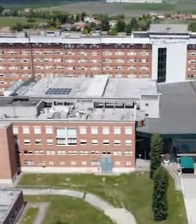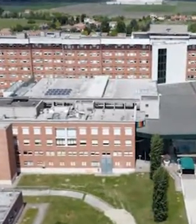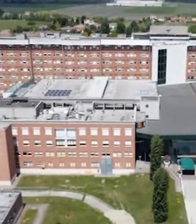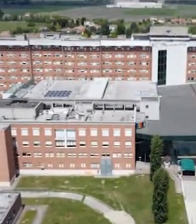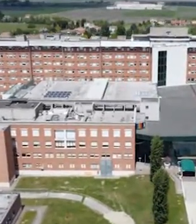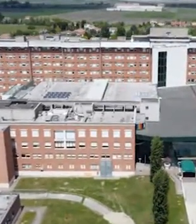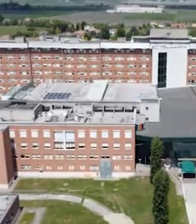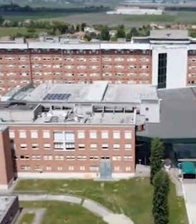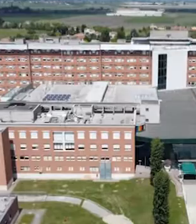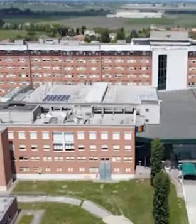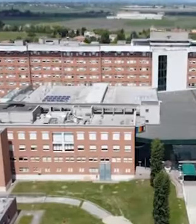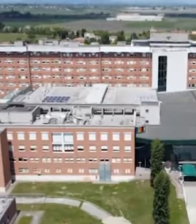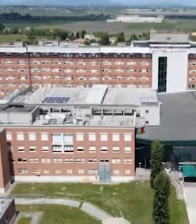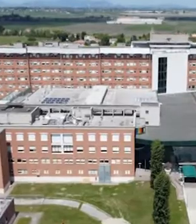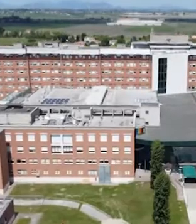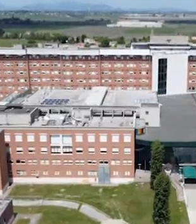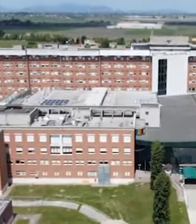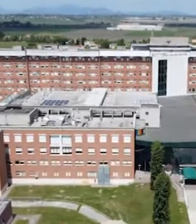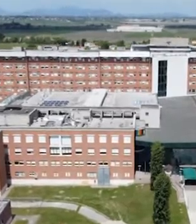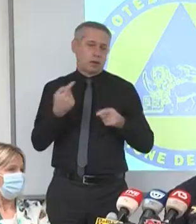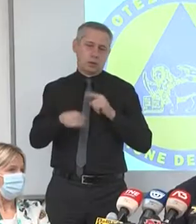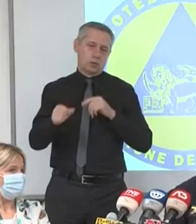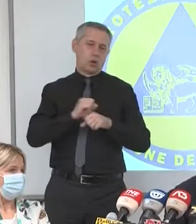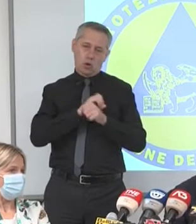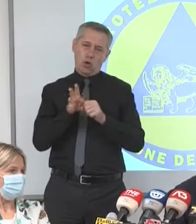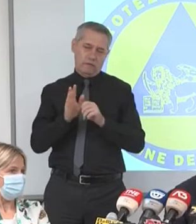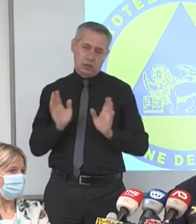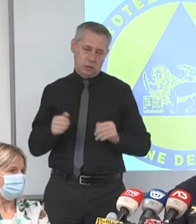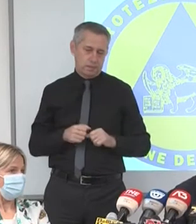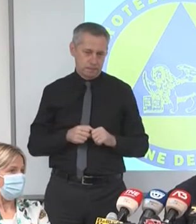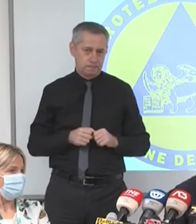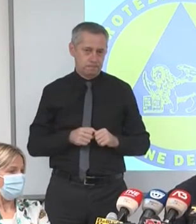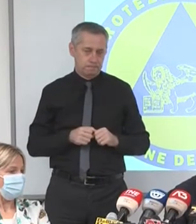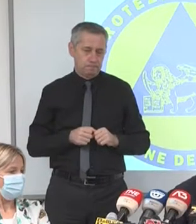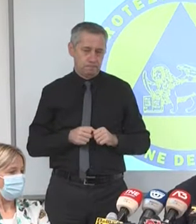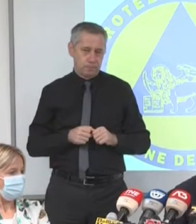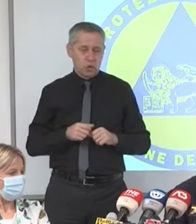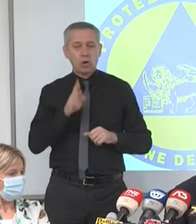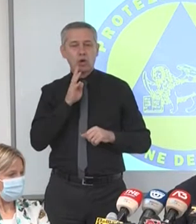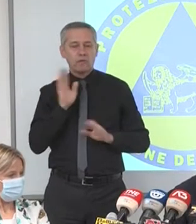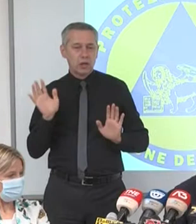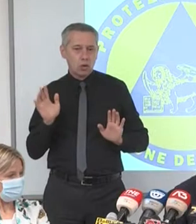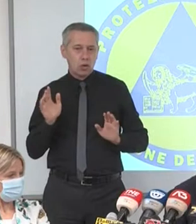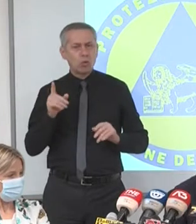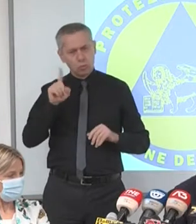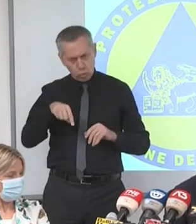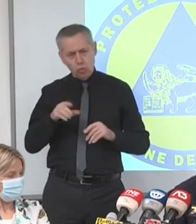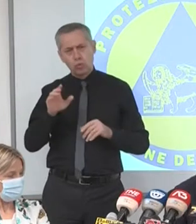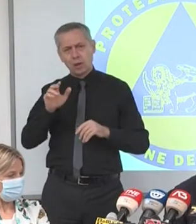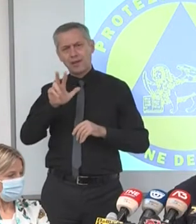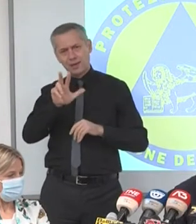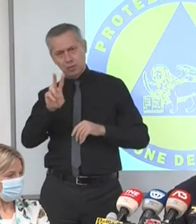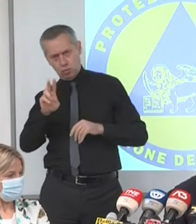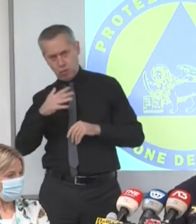di 54 anni senza patologie ma anche senza vaccino. Abbiamo sempre a Rovigo, fra l'altro una 32enne, un